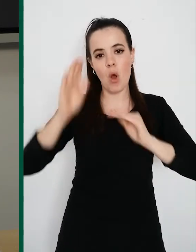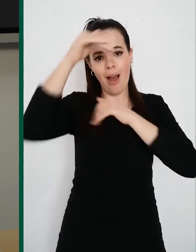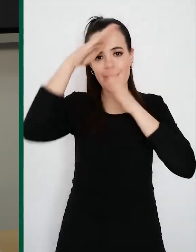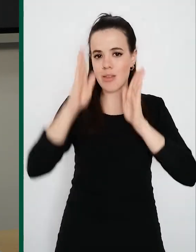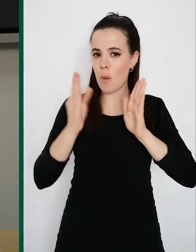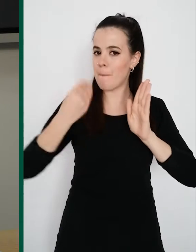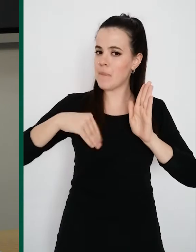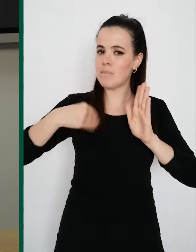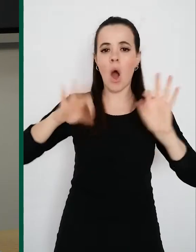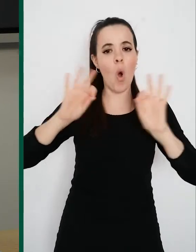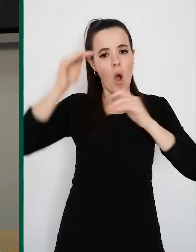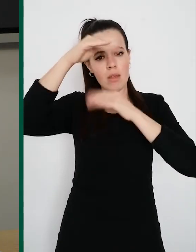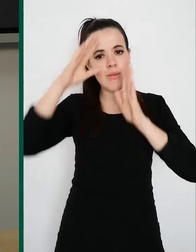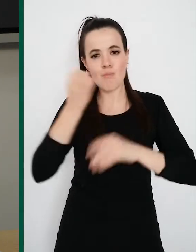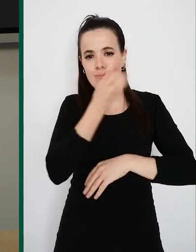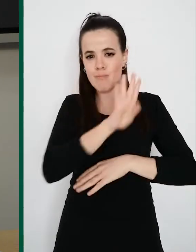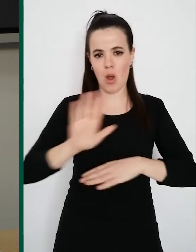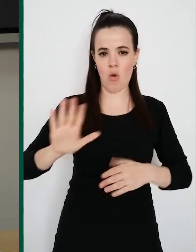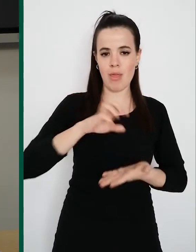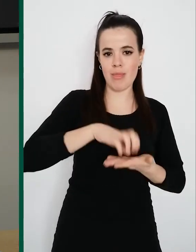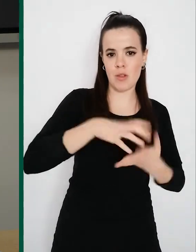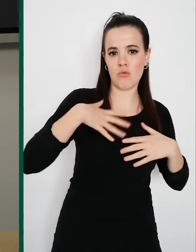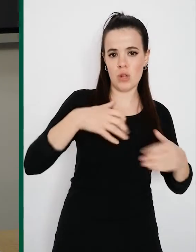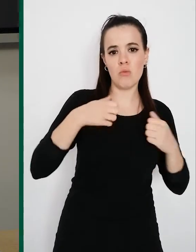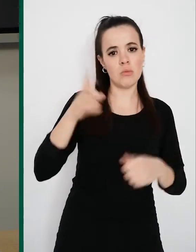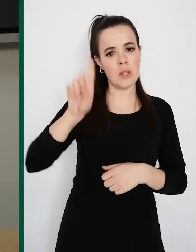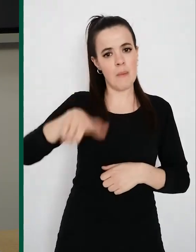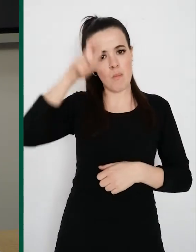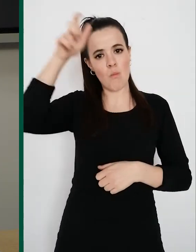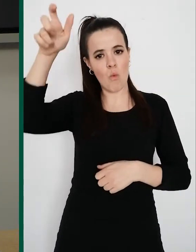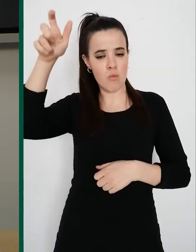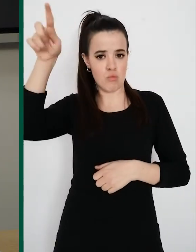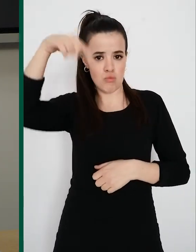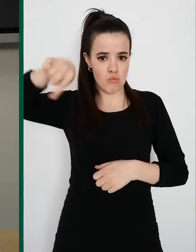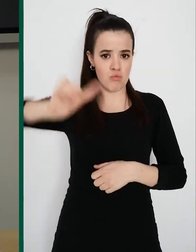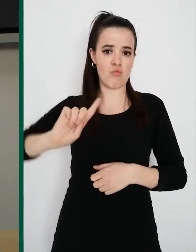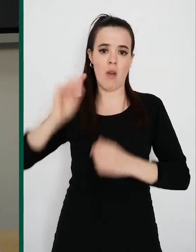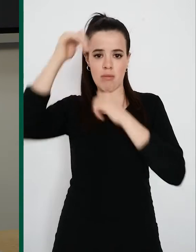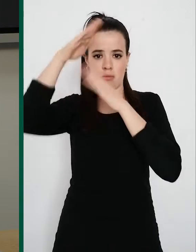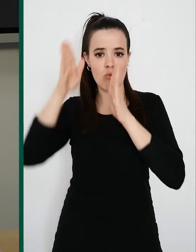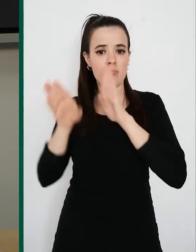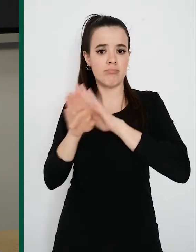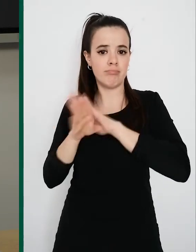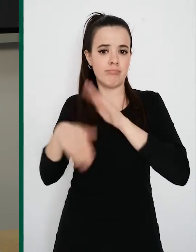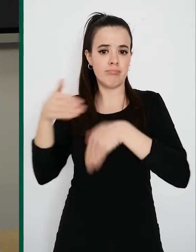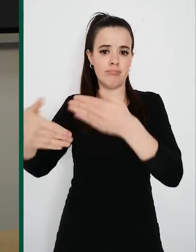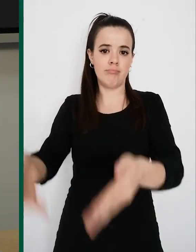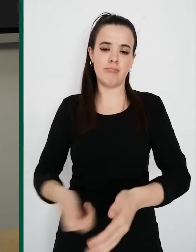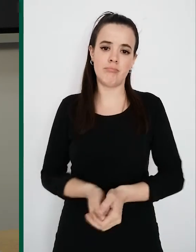incluso mejor tanto en los centros de salud como en el entorno rural. En nuestro trabajo como primer frente de batalla contra el